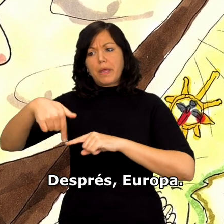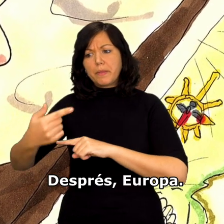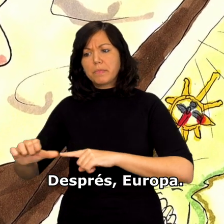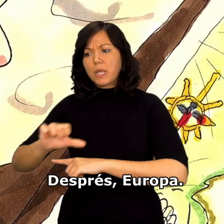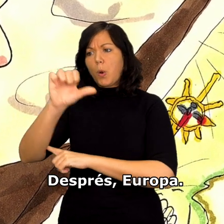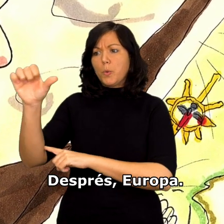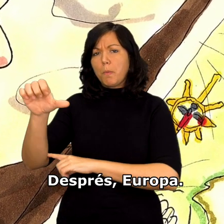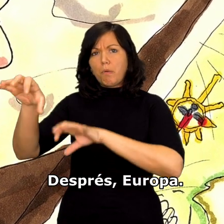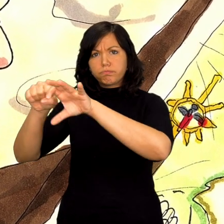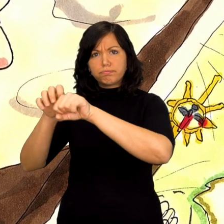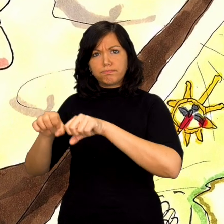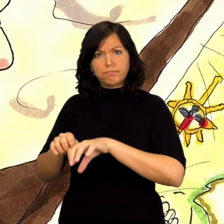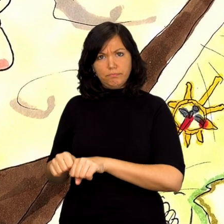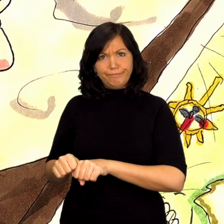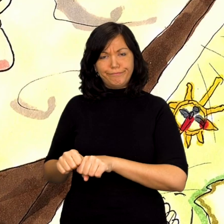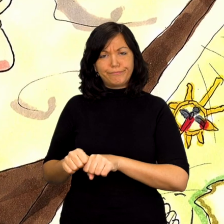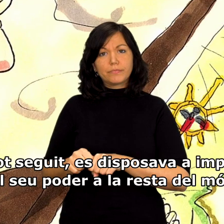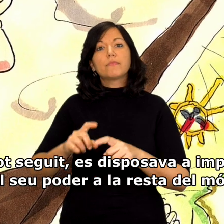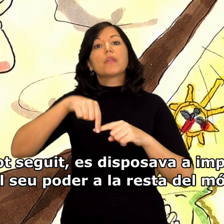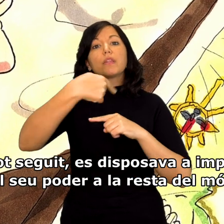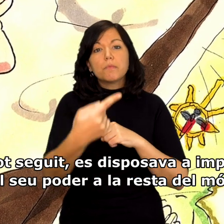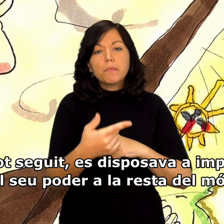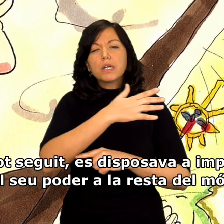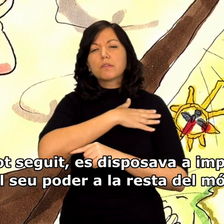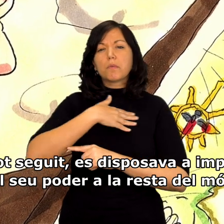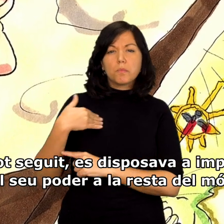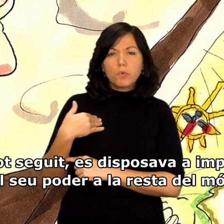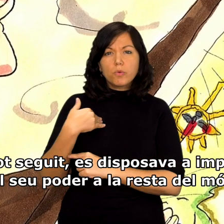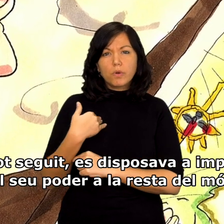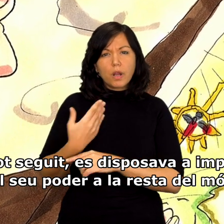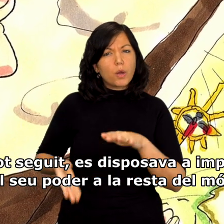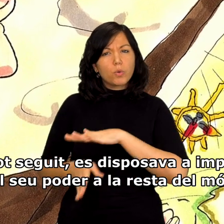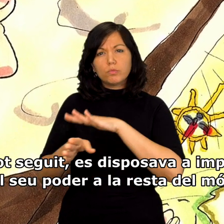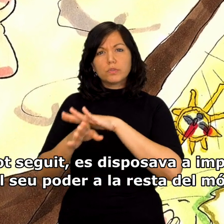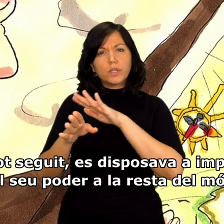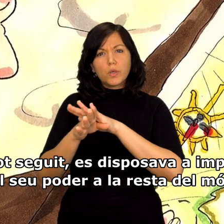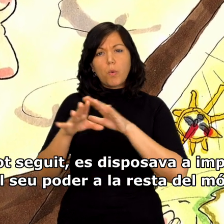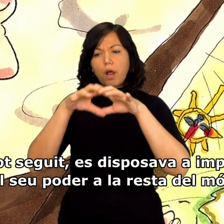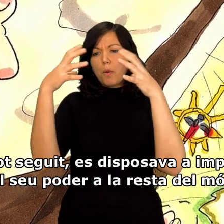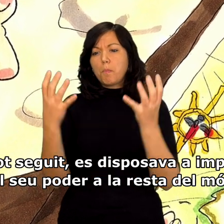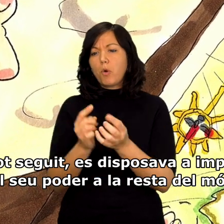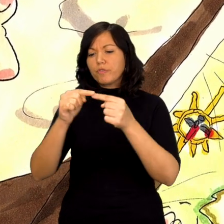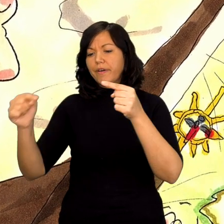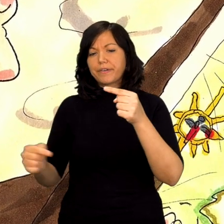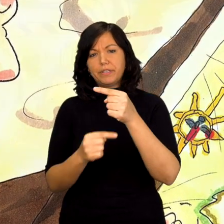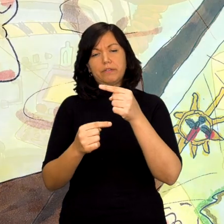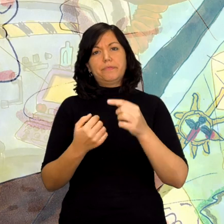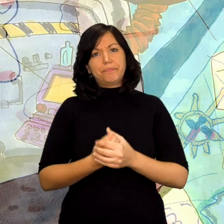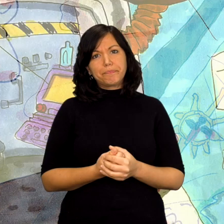Després, Europa. I tot seguit, es disposava a imposar el seu poder a la resta del món.